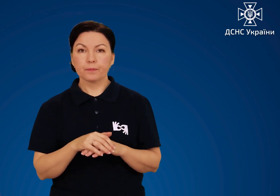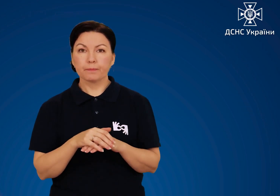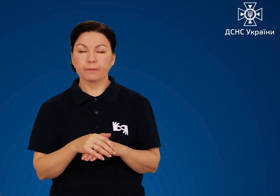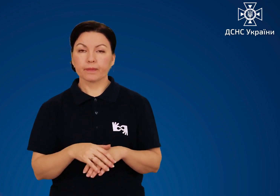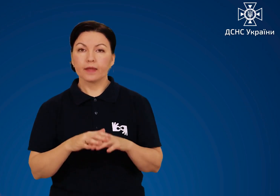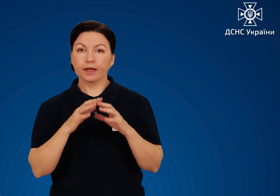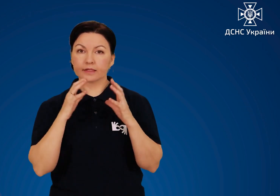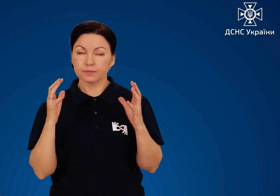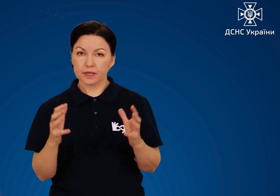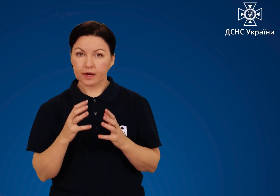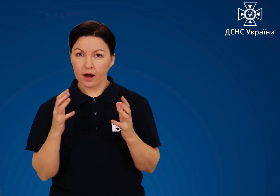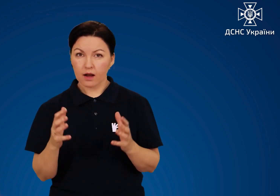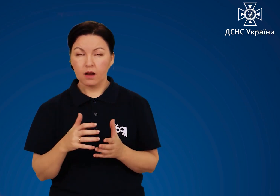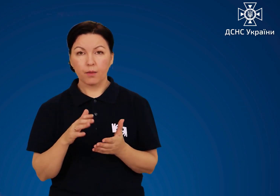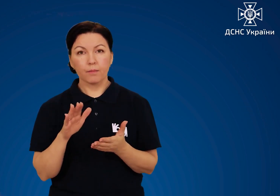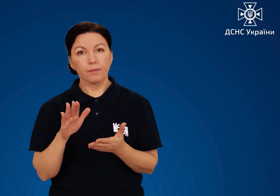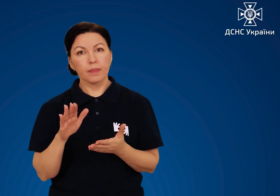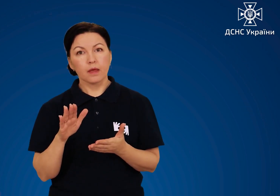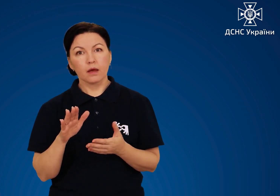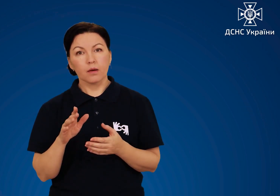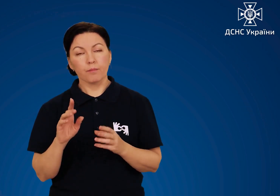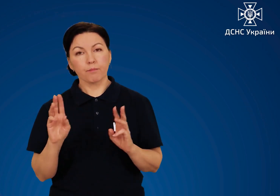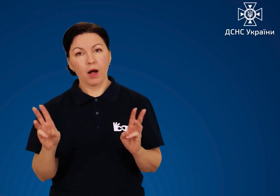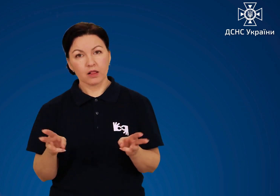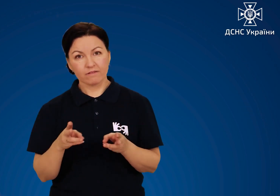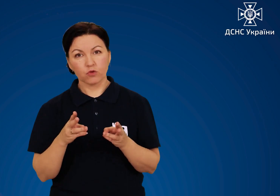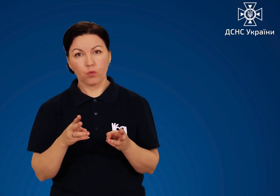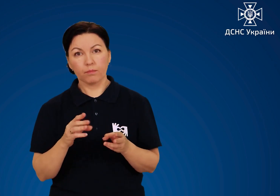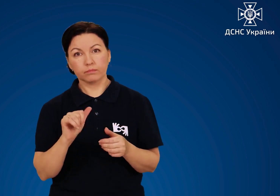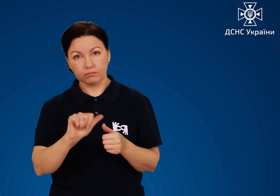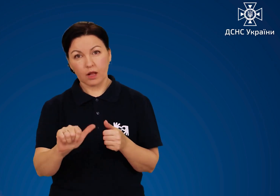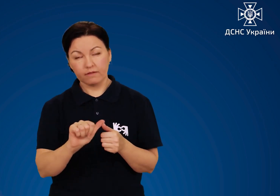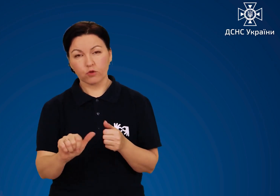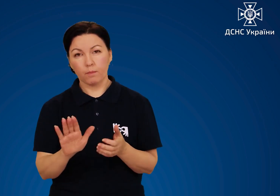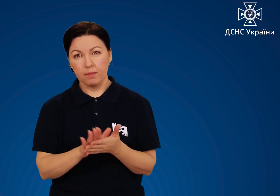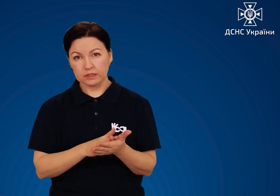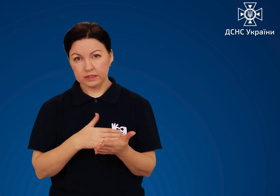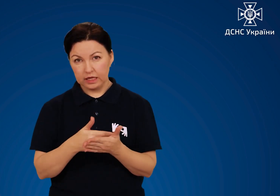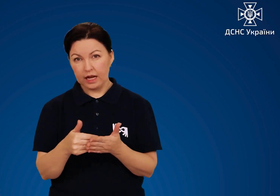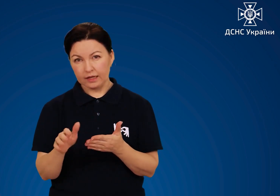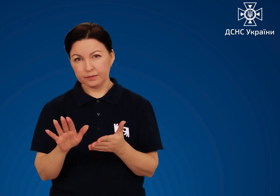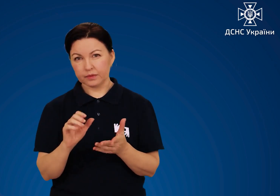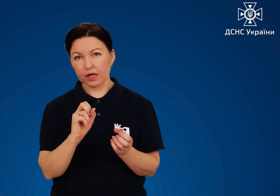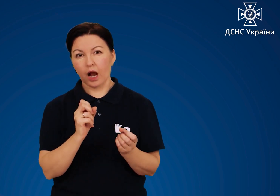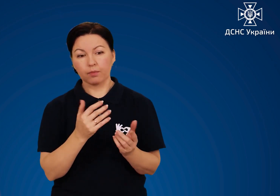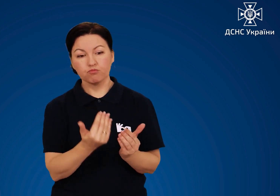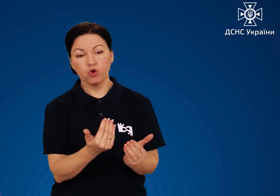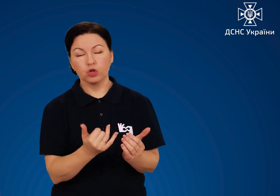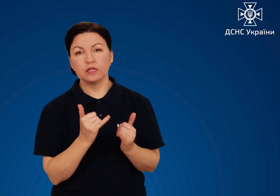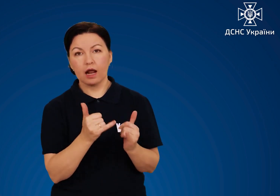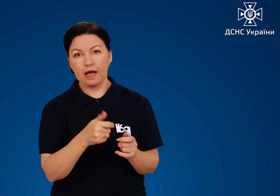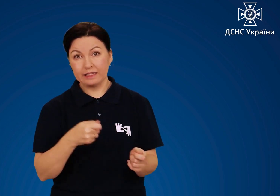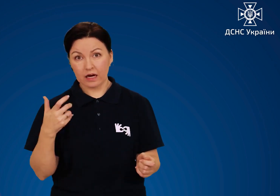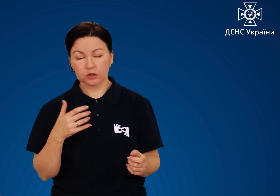Зберігання паливомастильних матеріалів Пальне та мастило для генератора